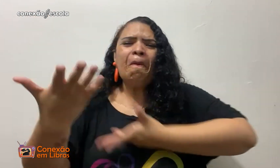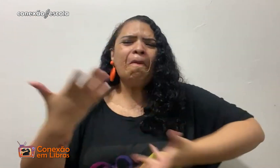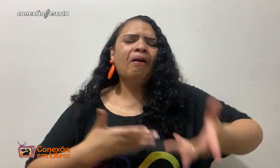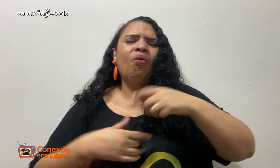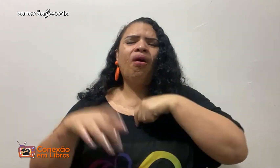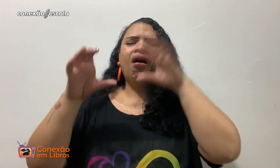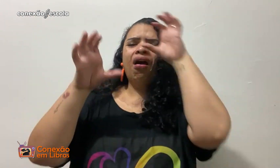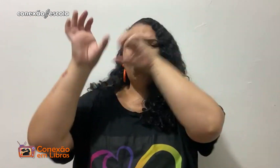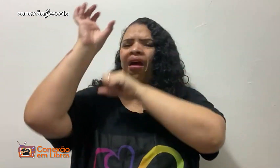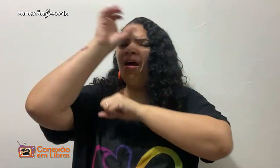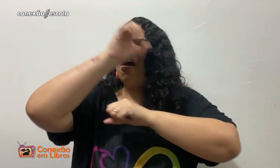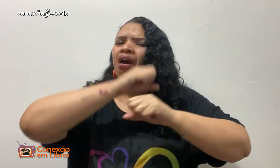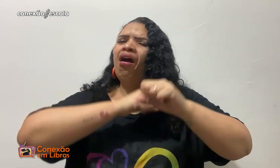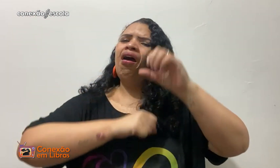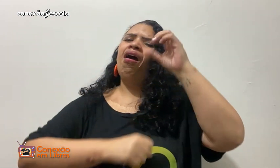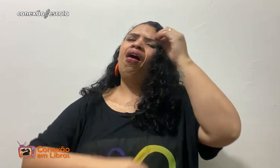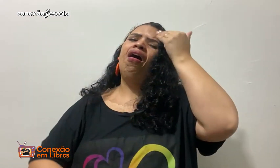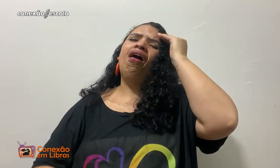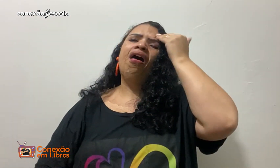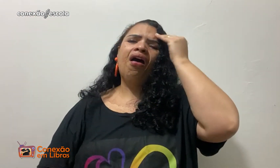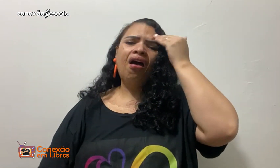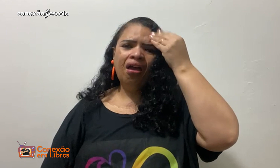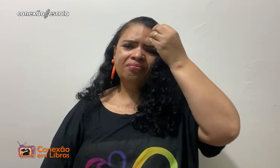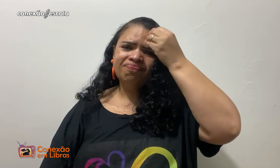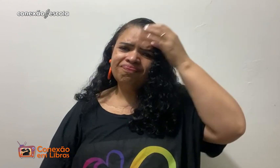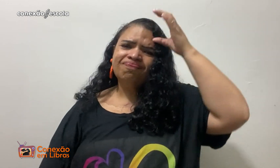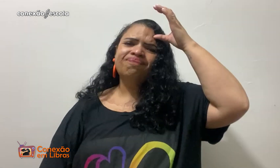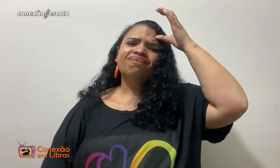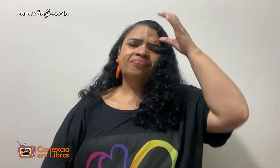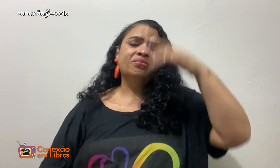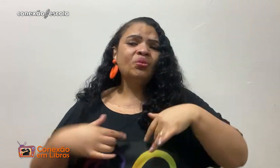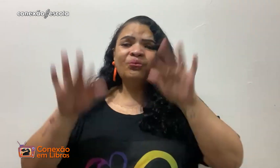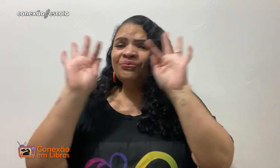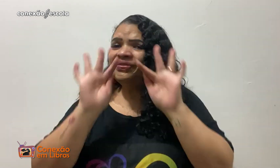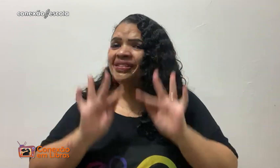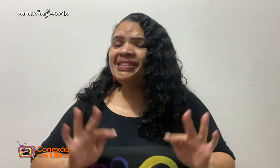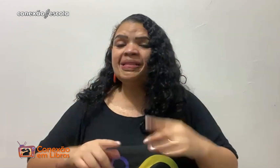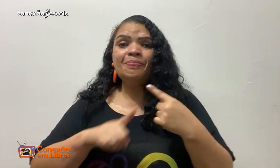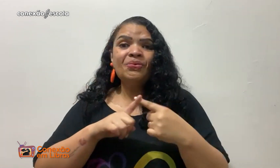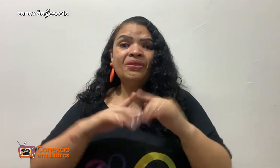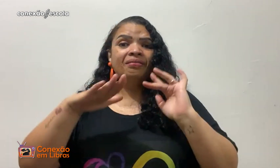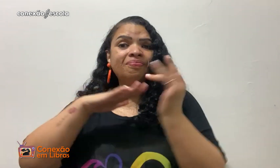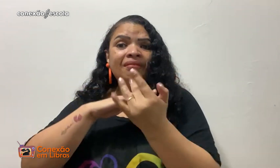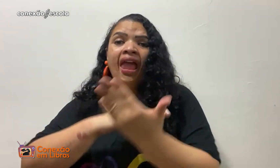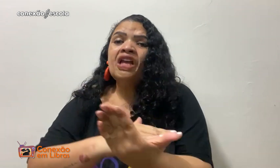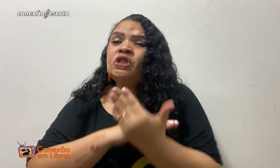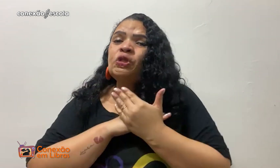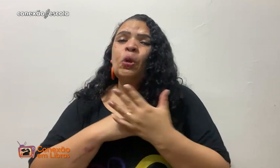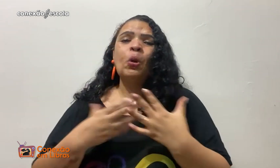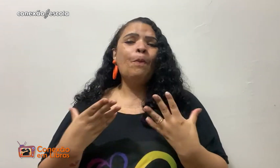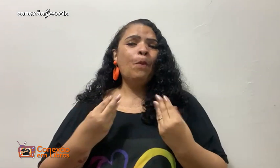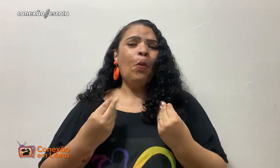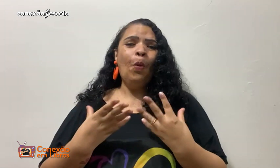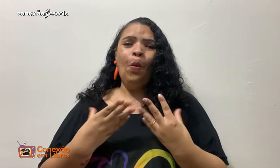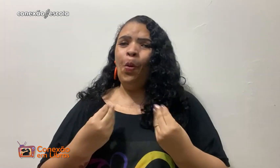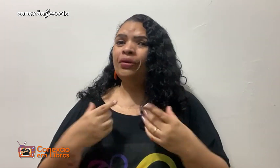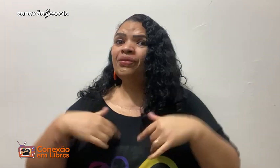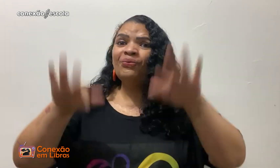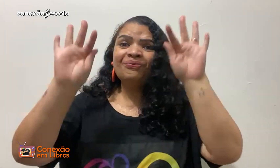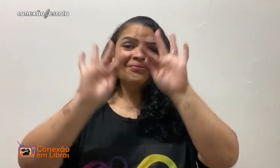e a gente trocava muita informação ali naquele momento. Aí que eu fui começando a entender e eu fiquei muito feliz, porque a mídia me ajudou